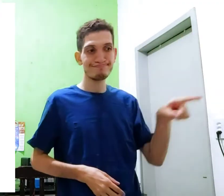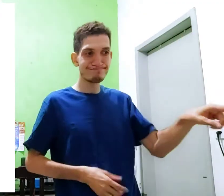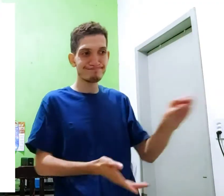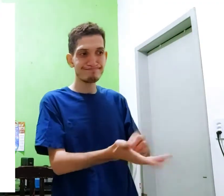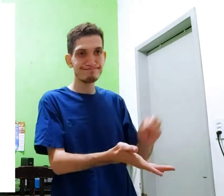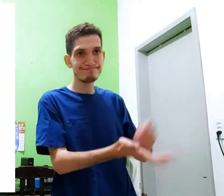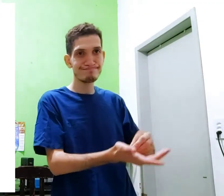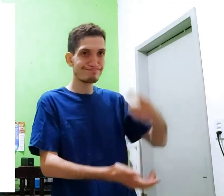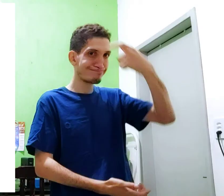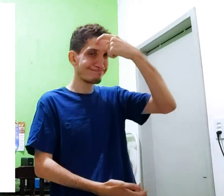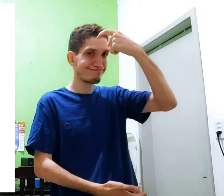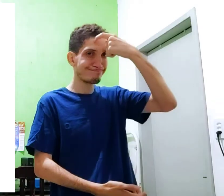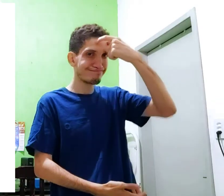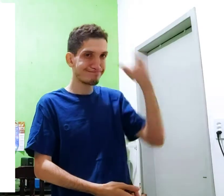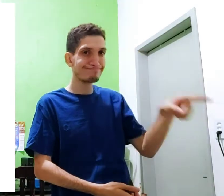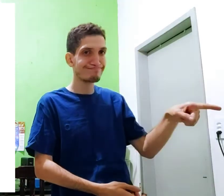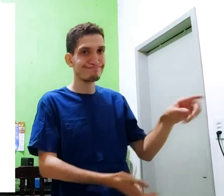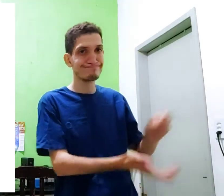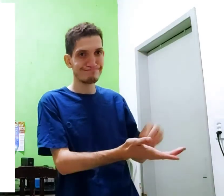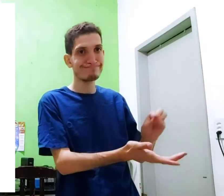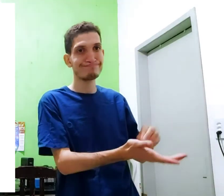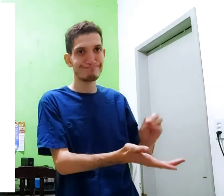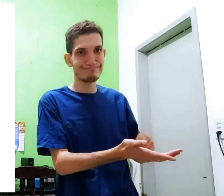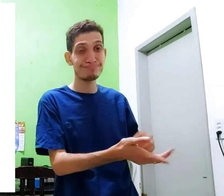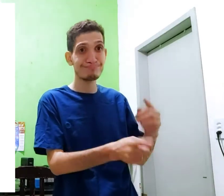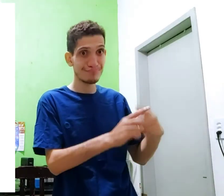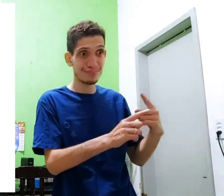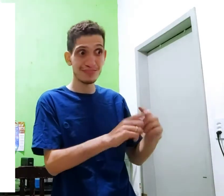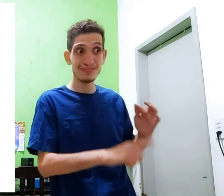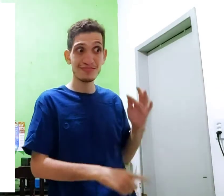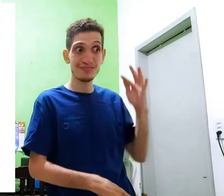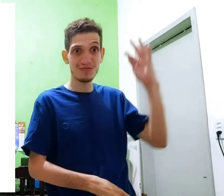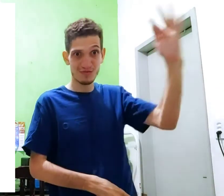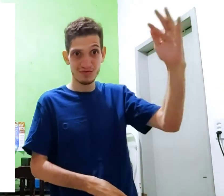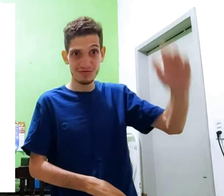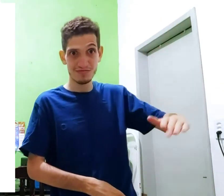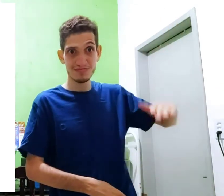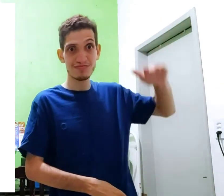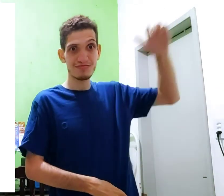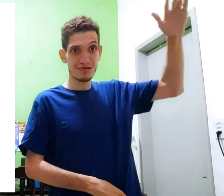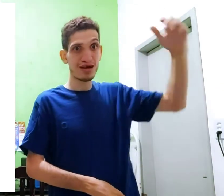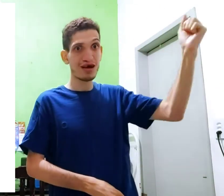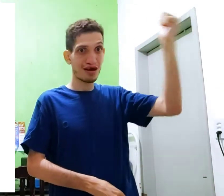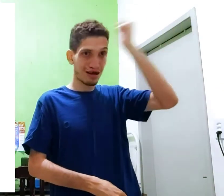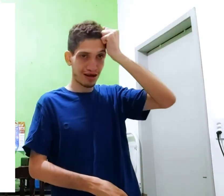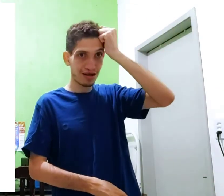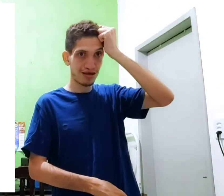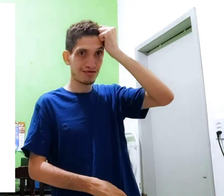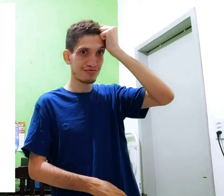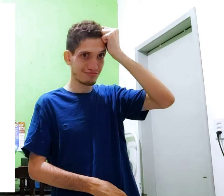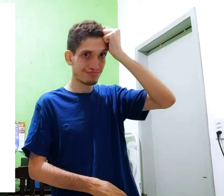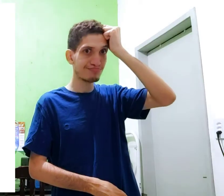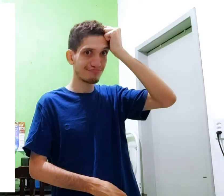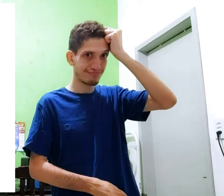pesca ele pauta consciência porque futuro prefere arrepender